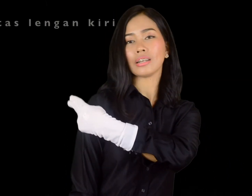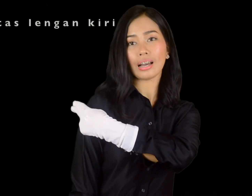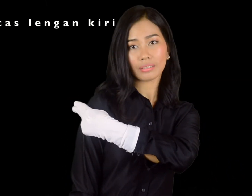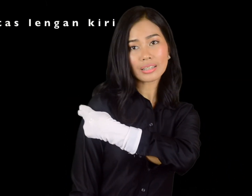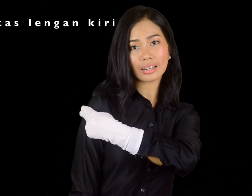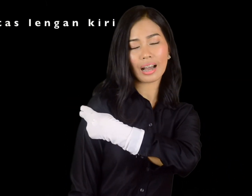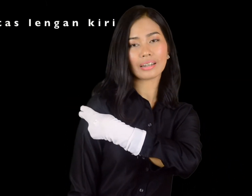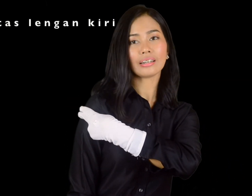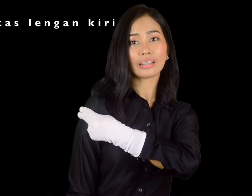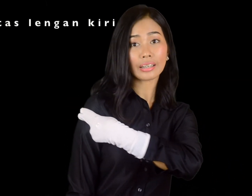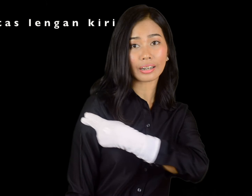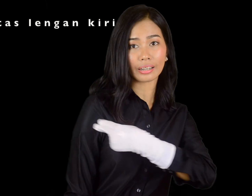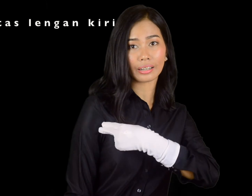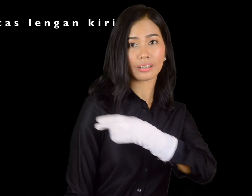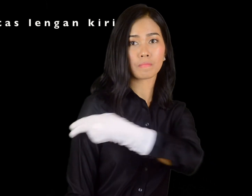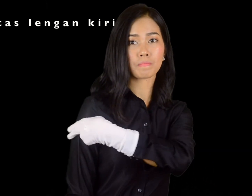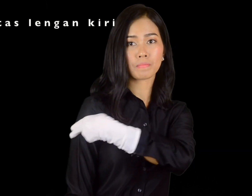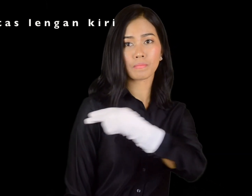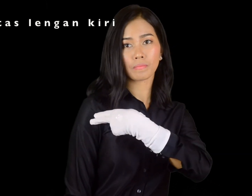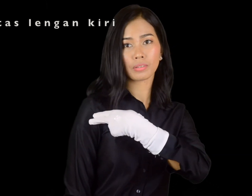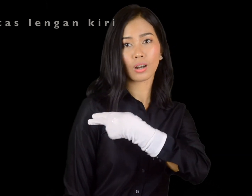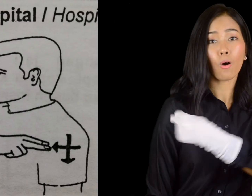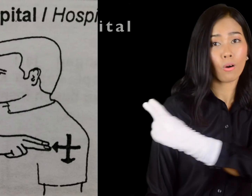atas lengan kiri. hospital.